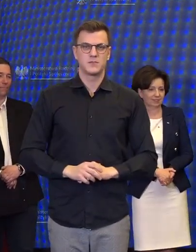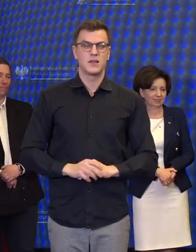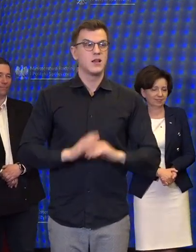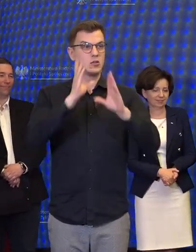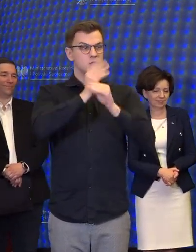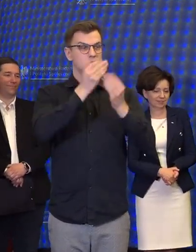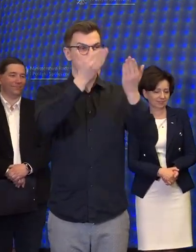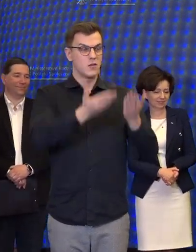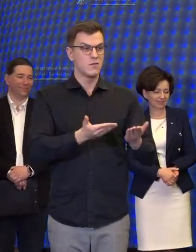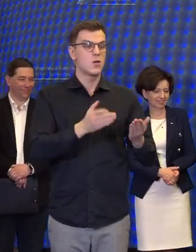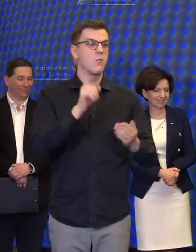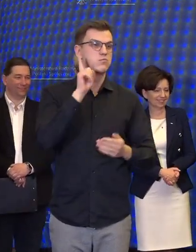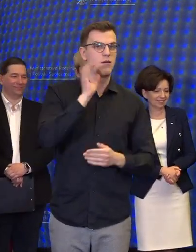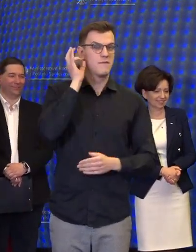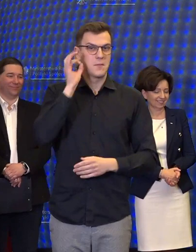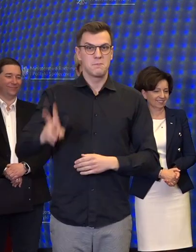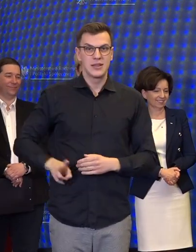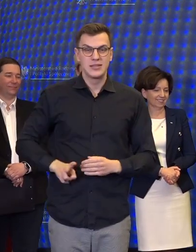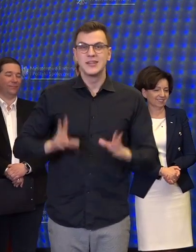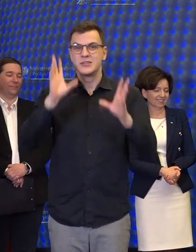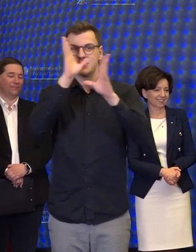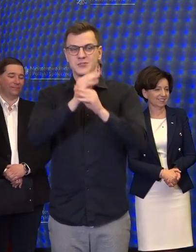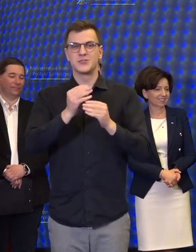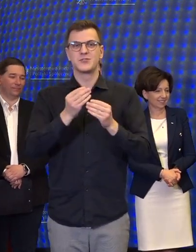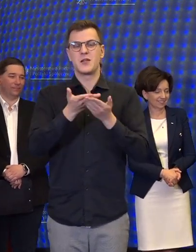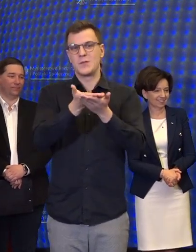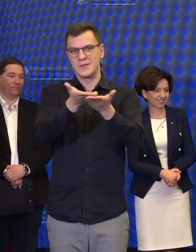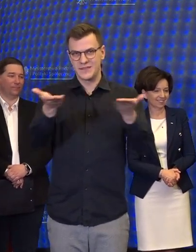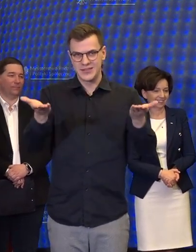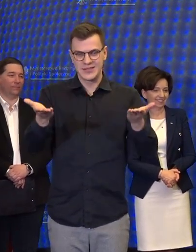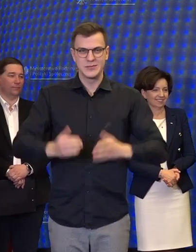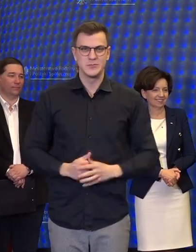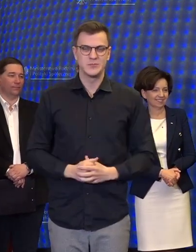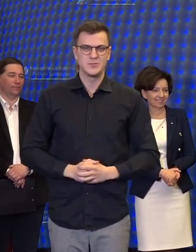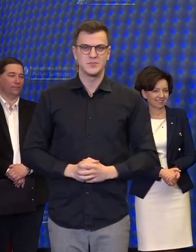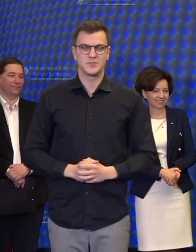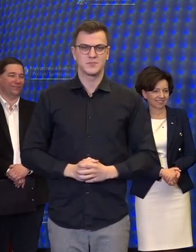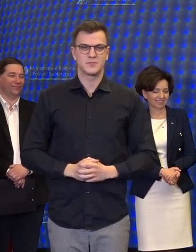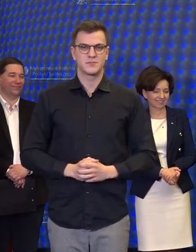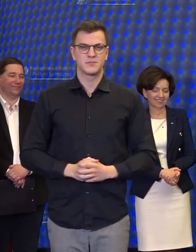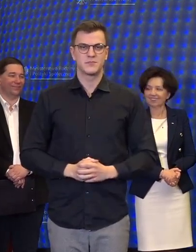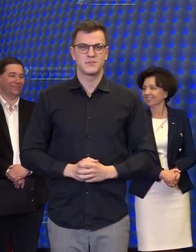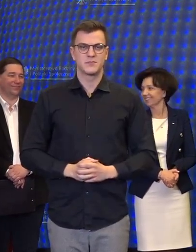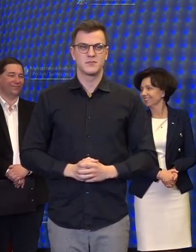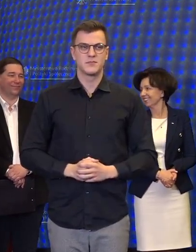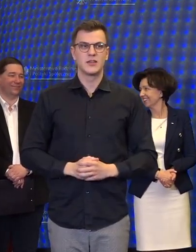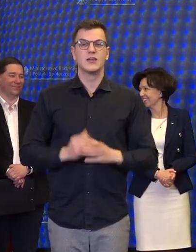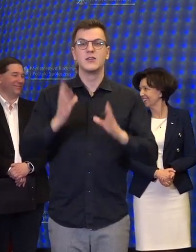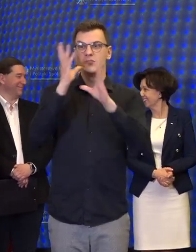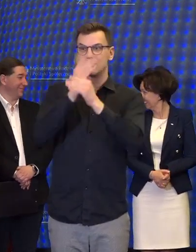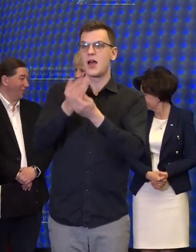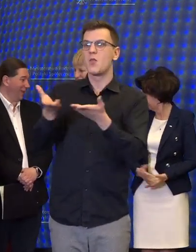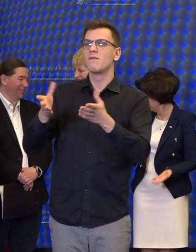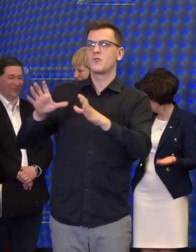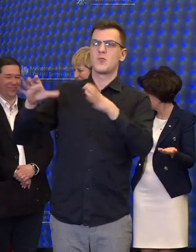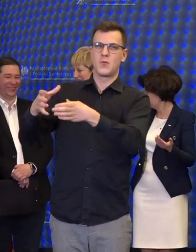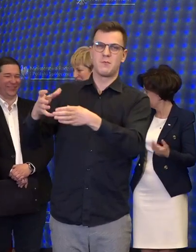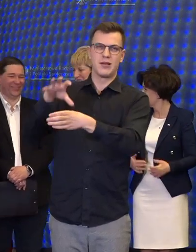Szanowny panie ministro, szanowny panie ministrze, szanowni państwo, szanowny kolektywie.